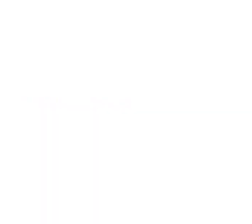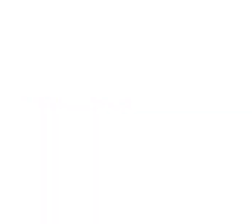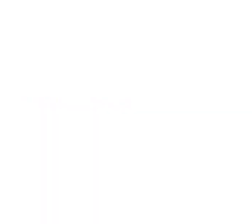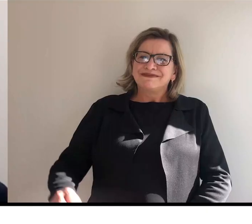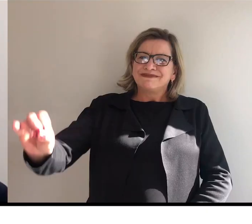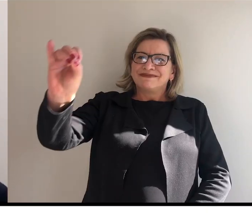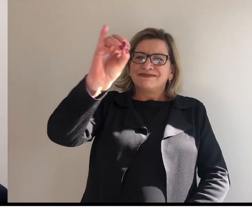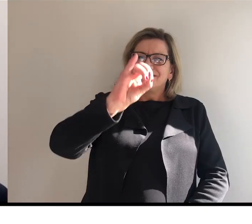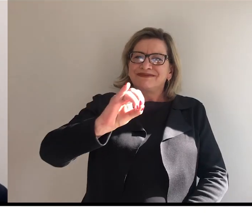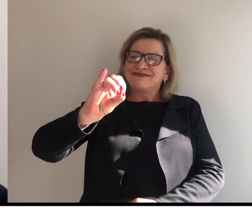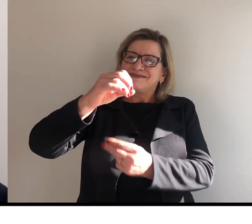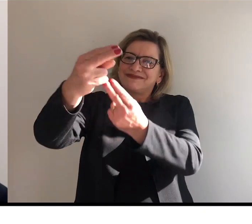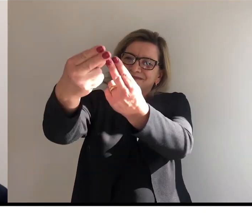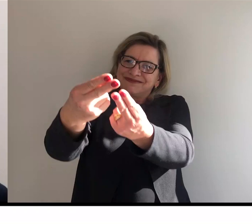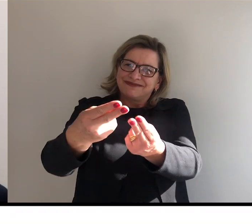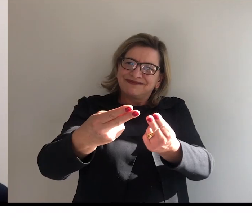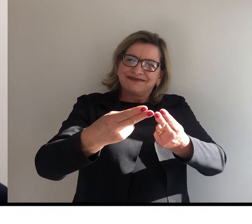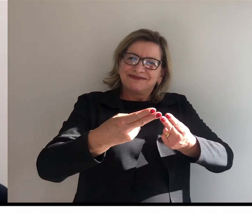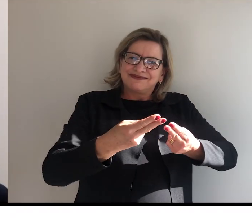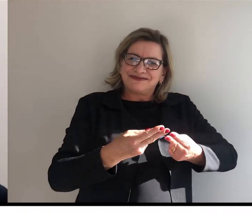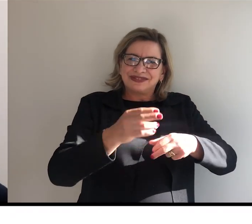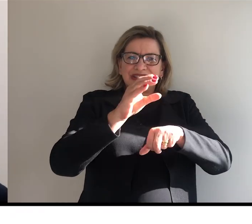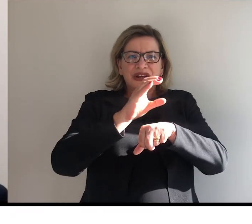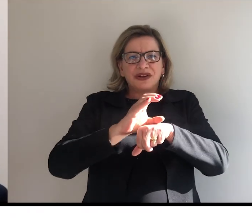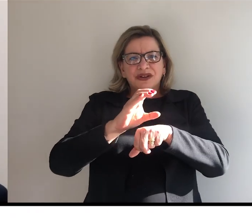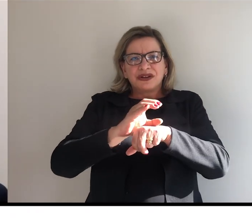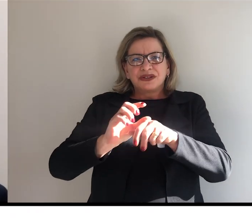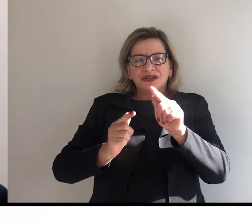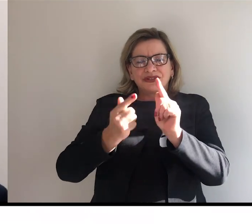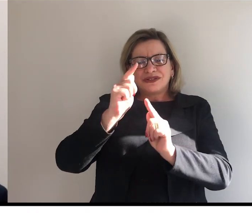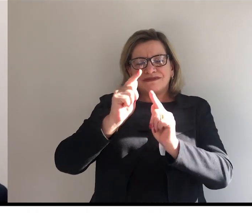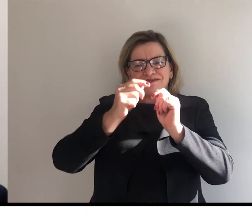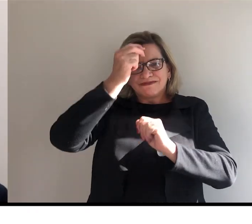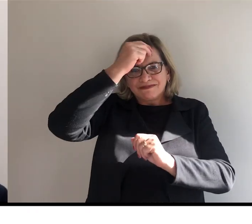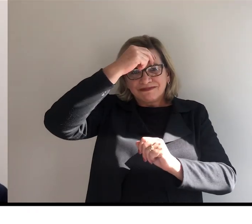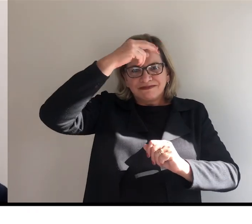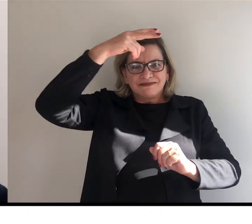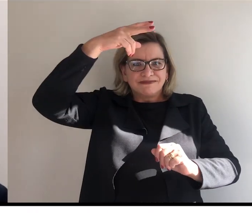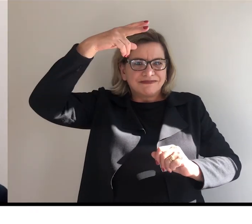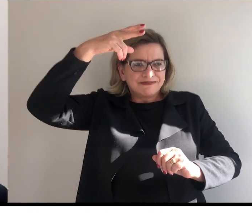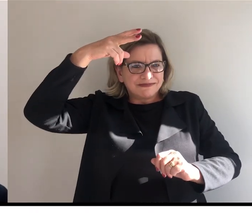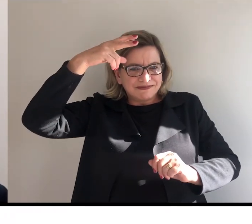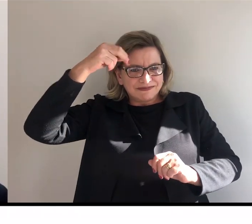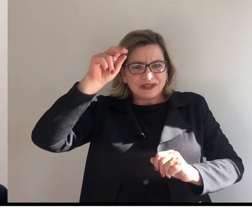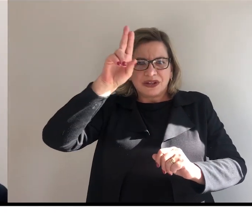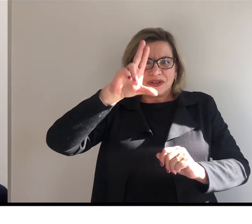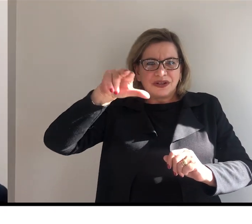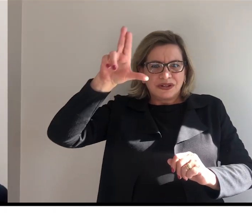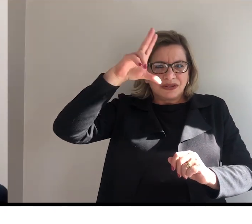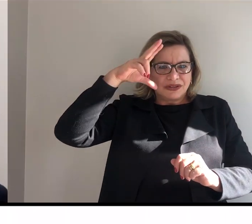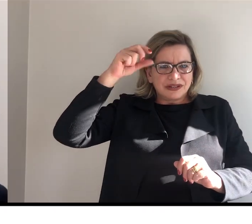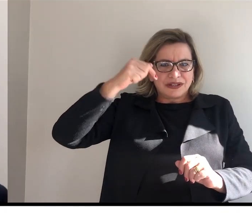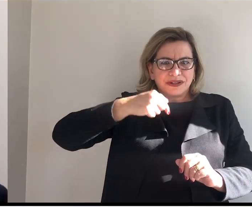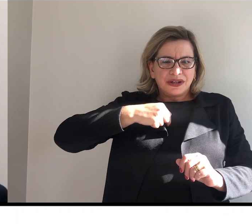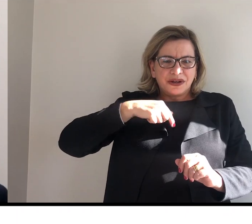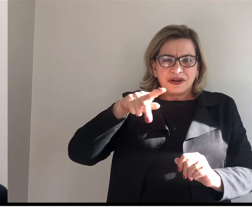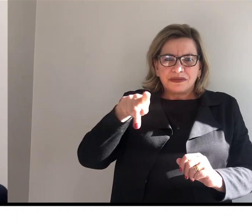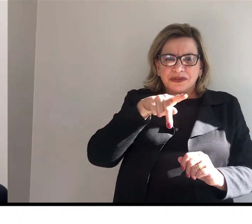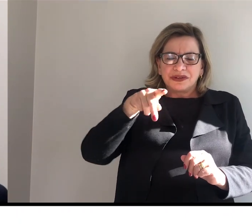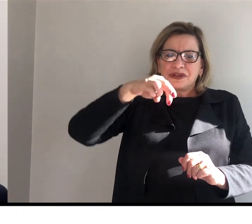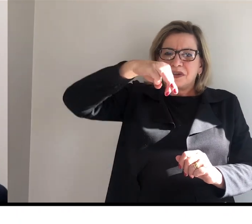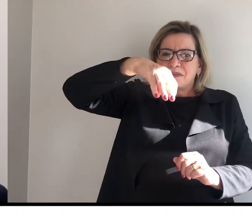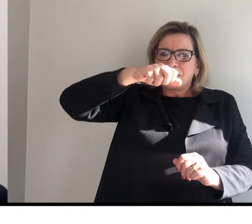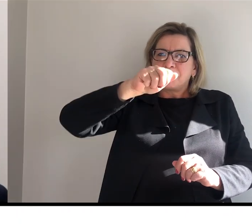Olá, sejam muito bem-vindos ao curso de gestão municipal da Unicentro. Eu sou o professor Marcos,